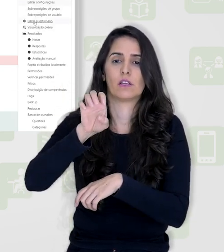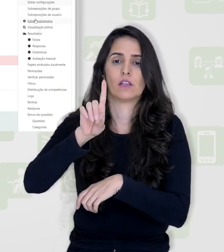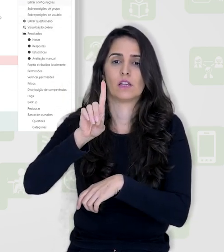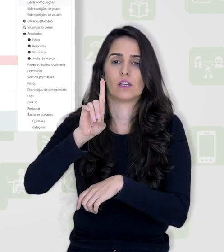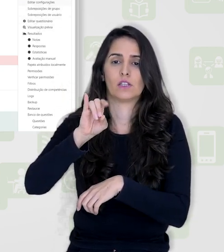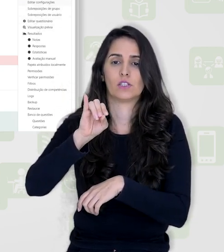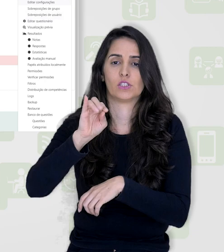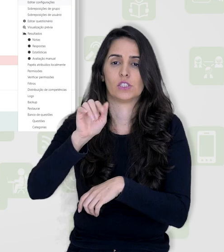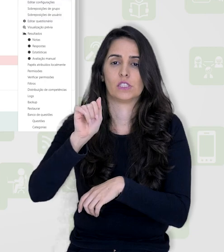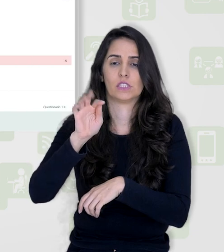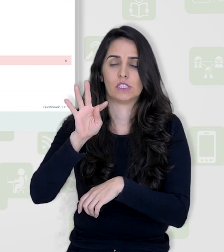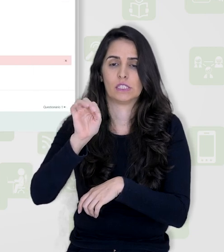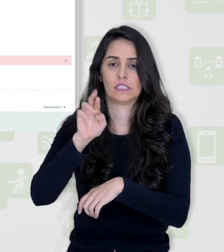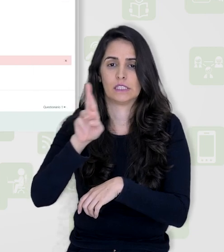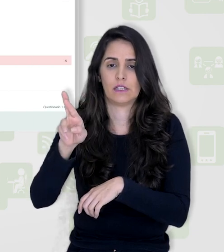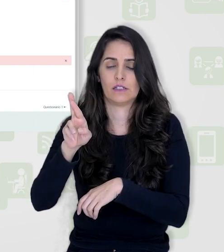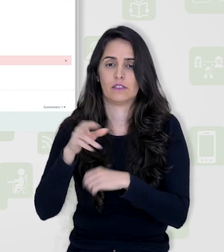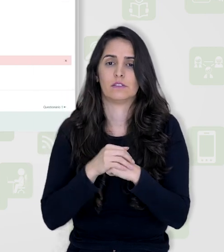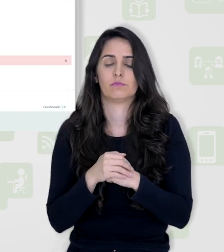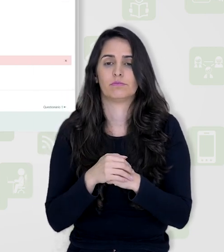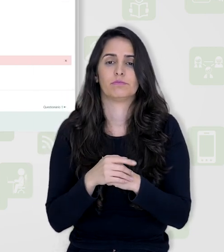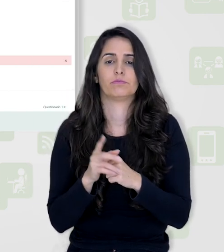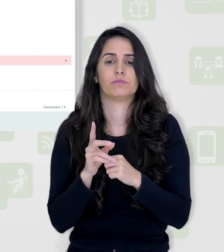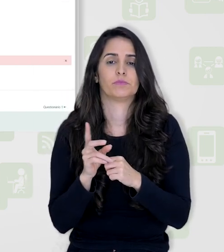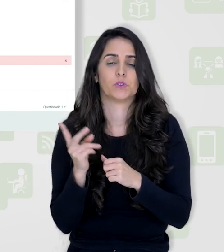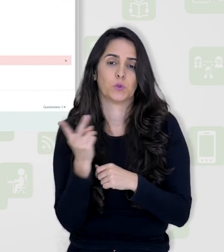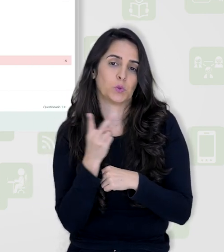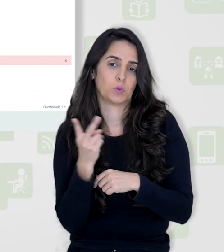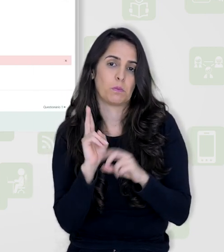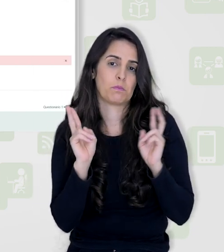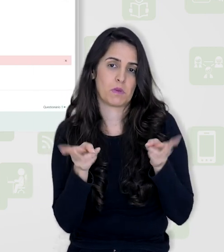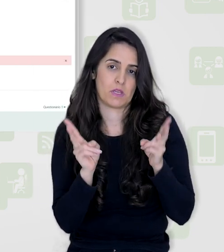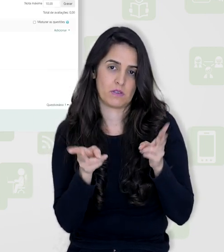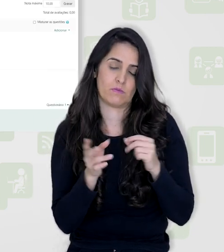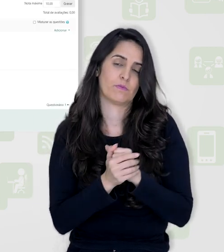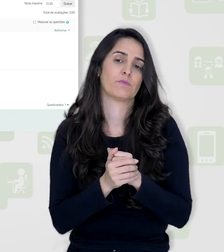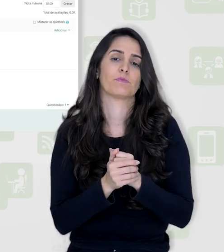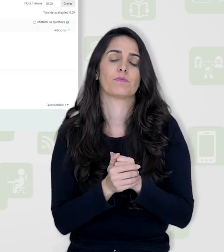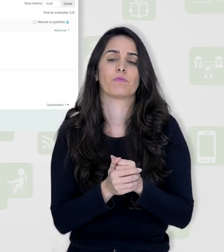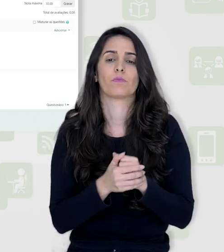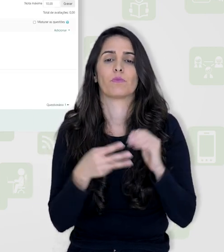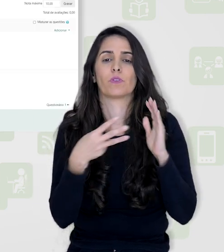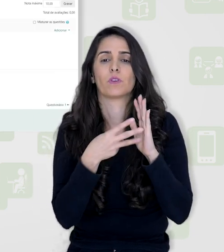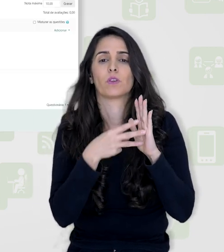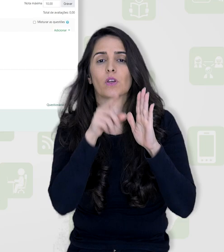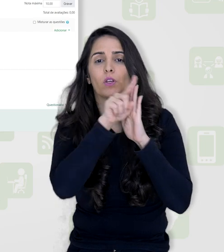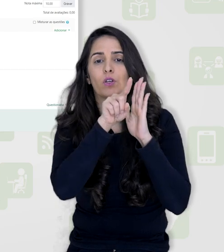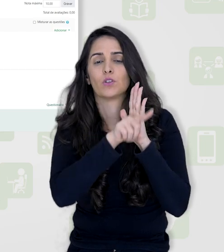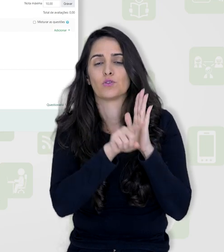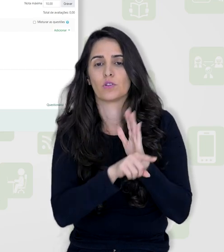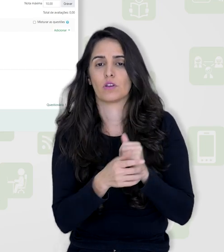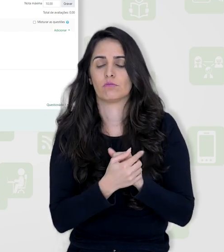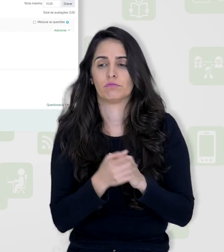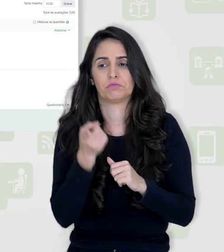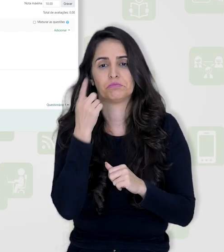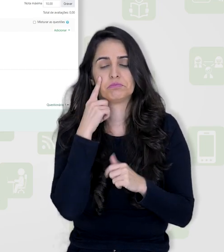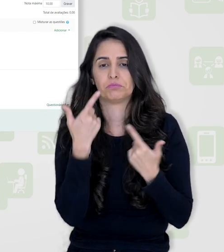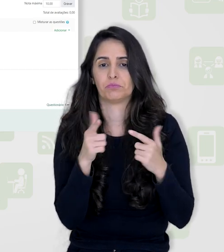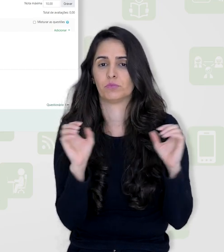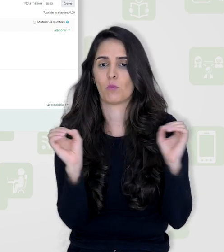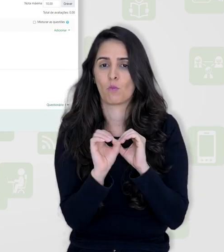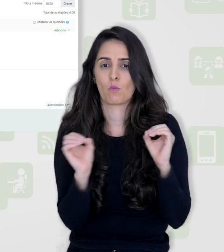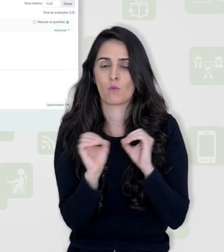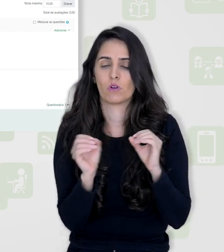questionário. As duas opções me levam para o mesmo caminho. Vamos aqui editar o questionário. Então ainda não tem